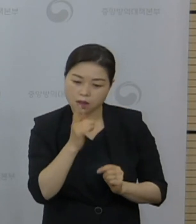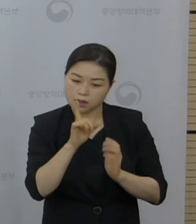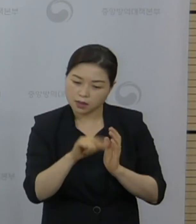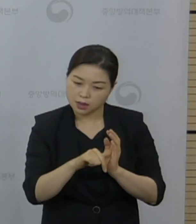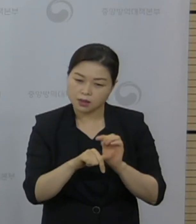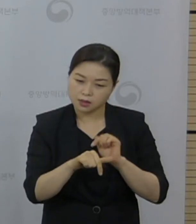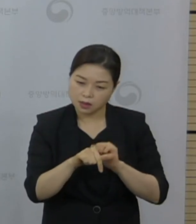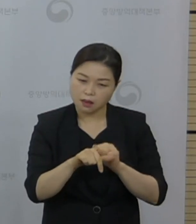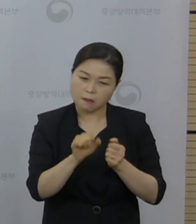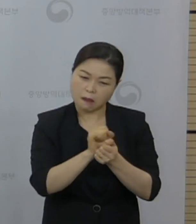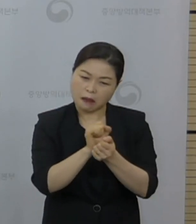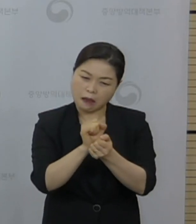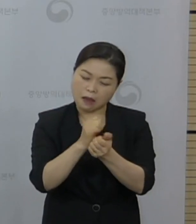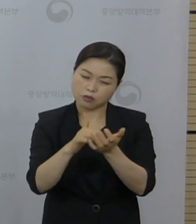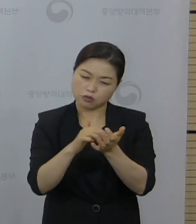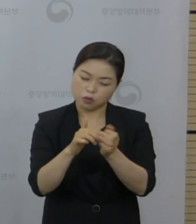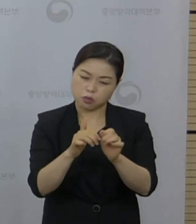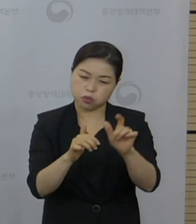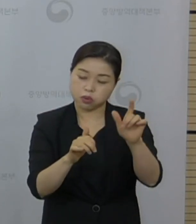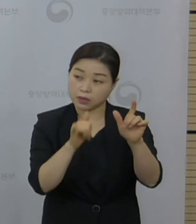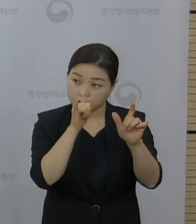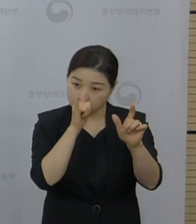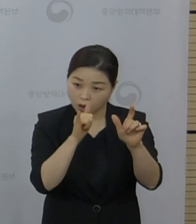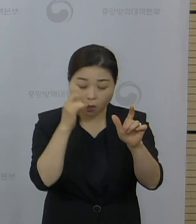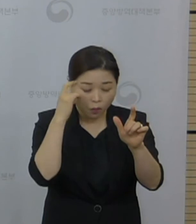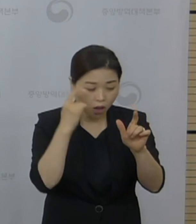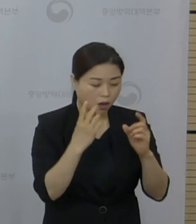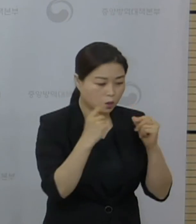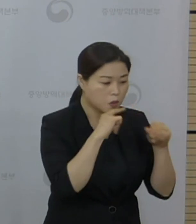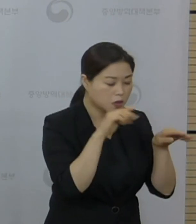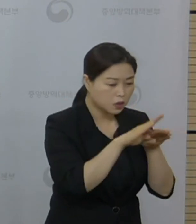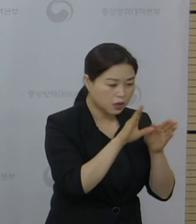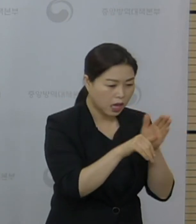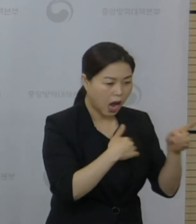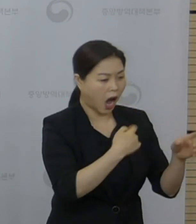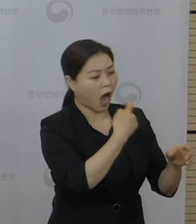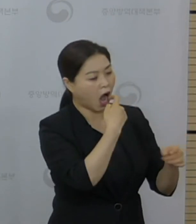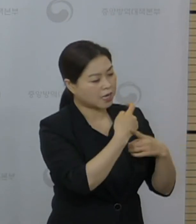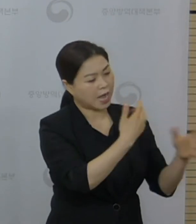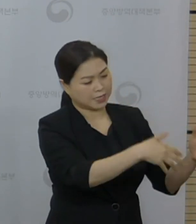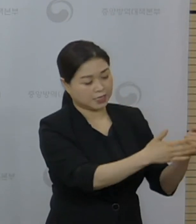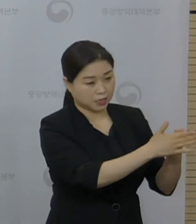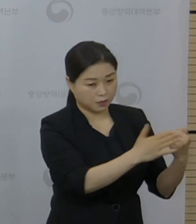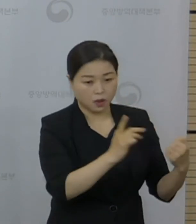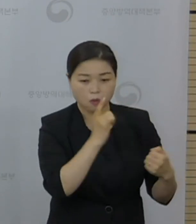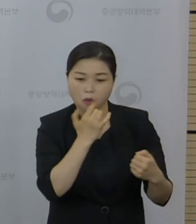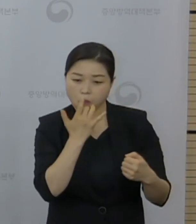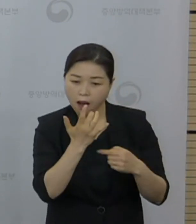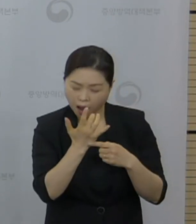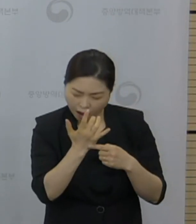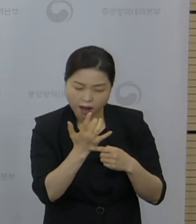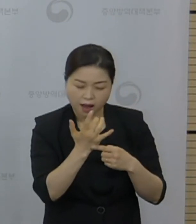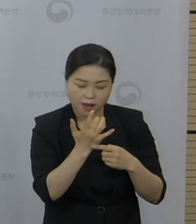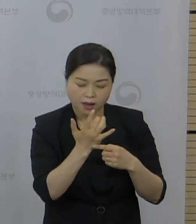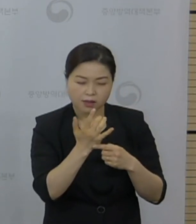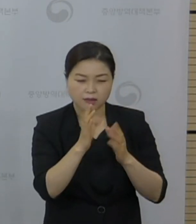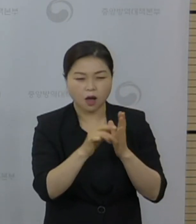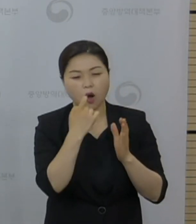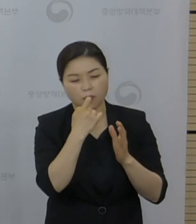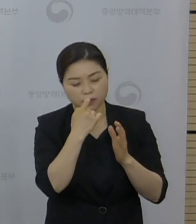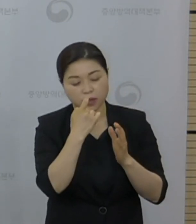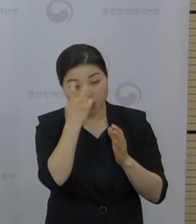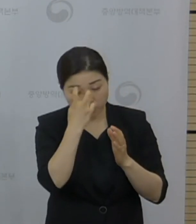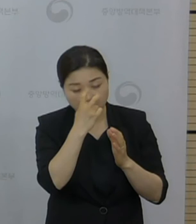높아지는 양상들 주말에 검사를 못한 사람들이 월요일, 화요일 날 검사하면서 나타나는 부분들도 있을